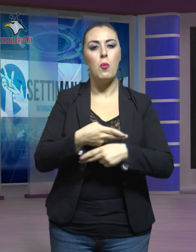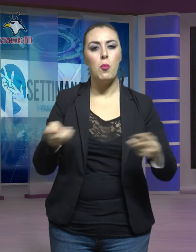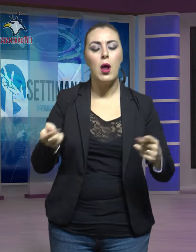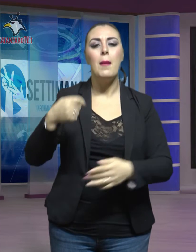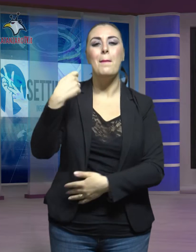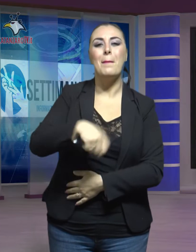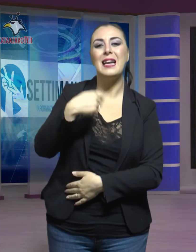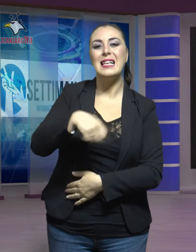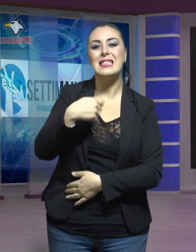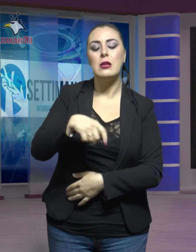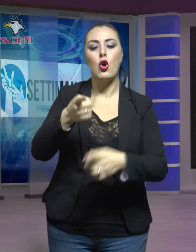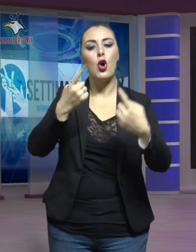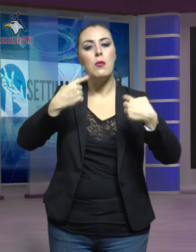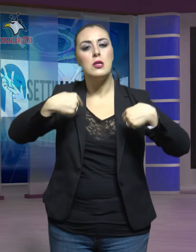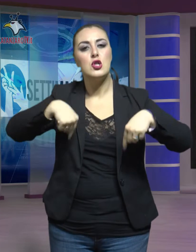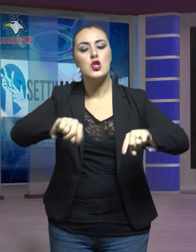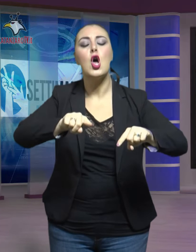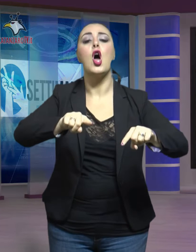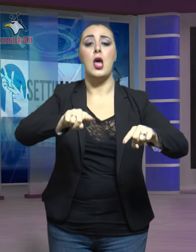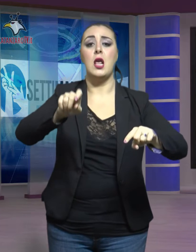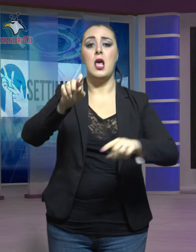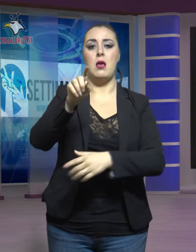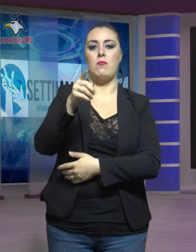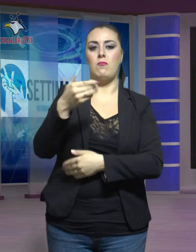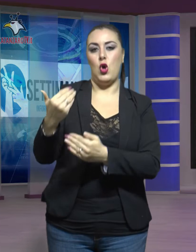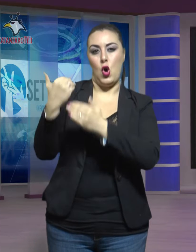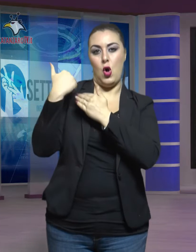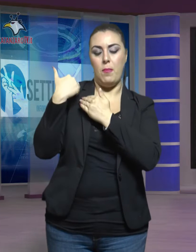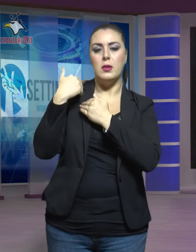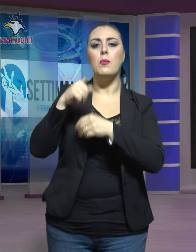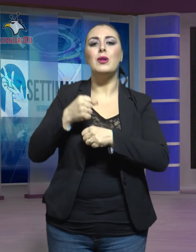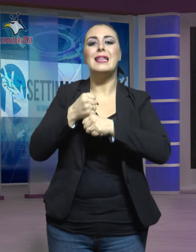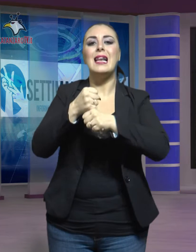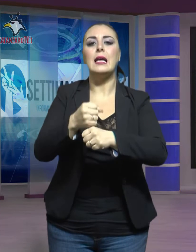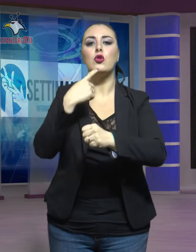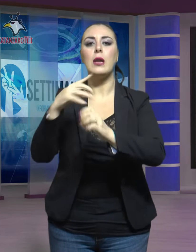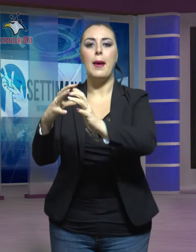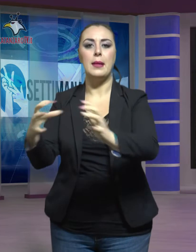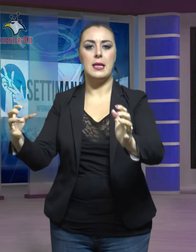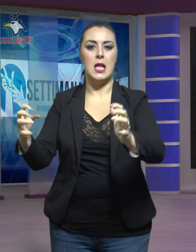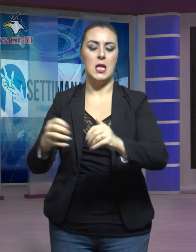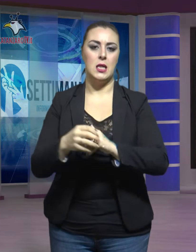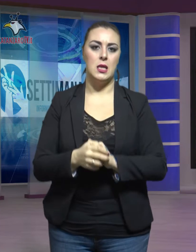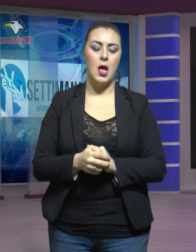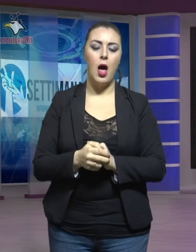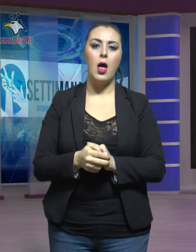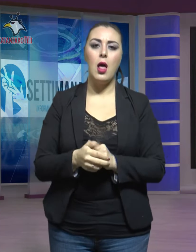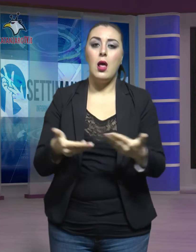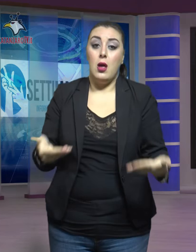consigliari competenti e una delegazione dell'impresa. Attualmente i lavori